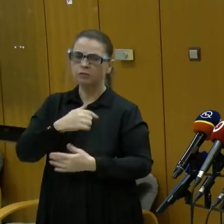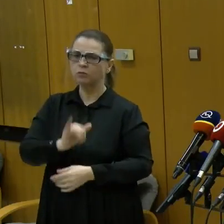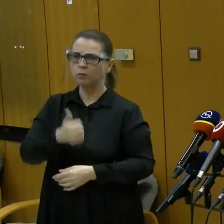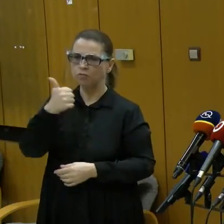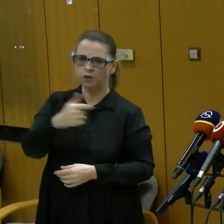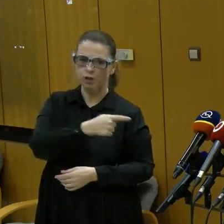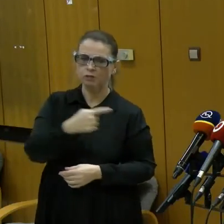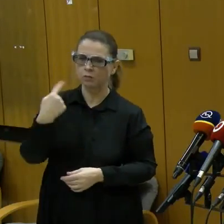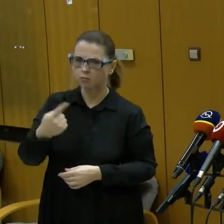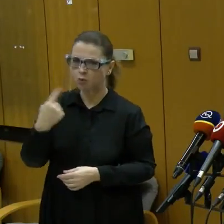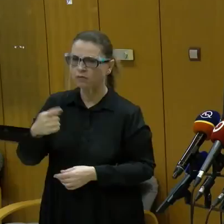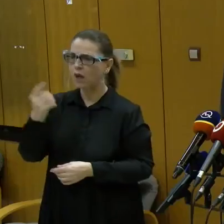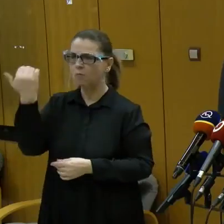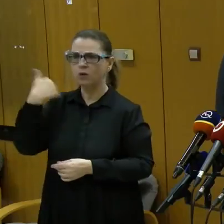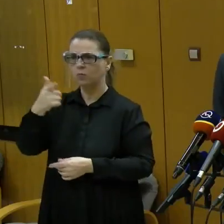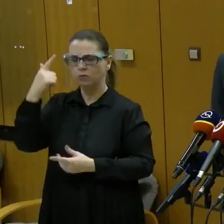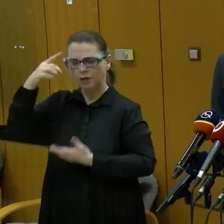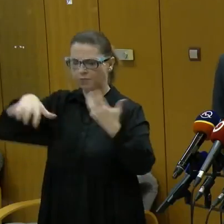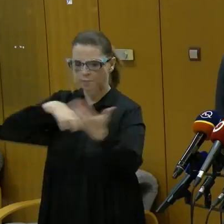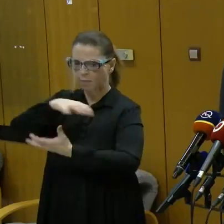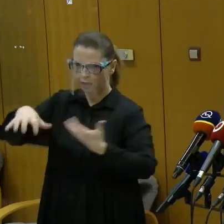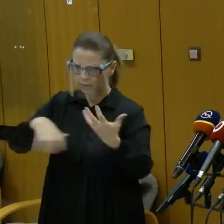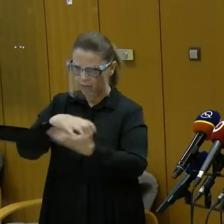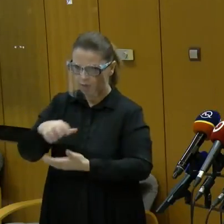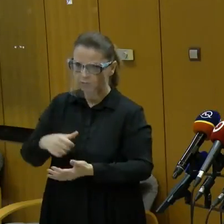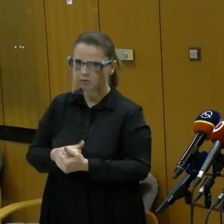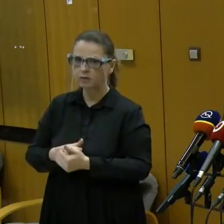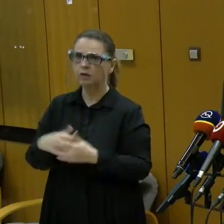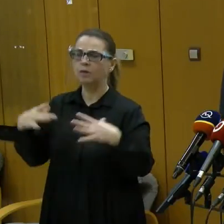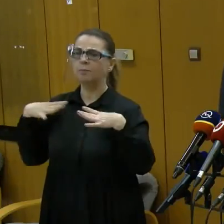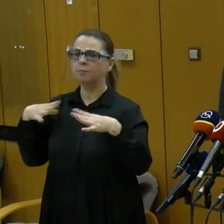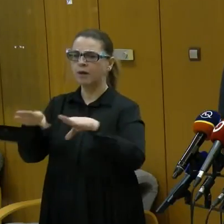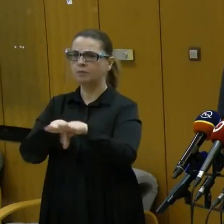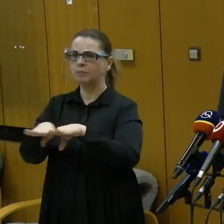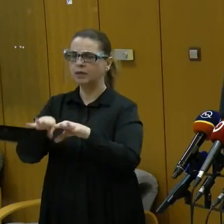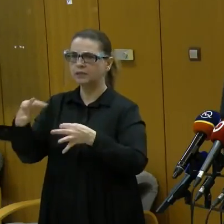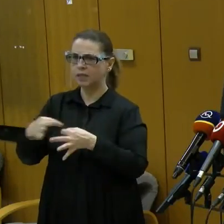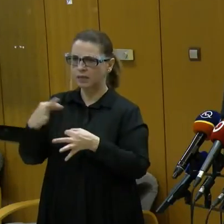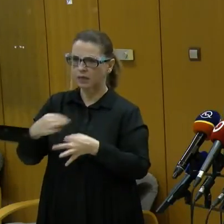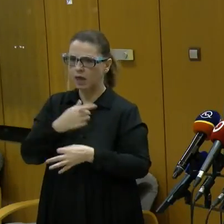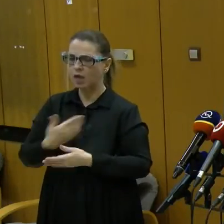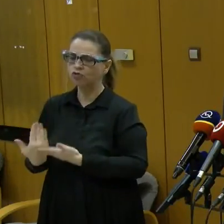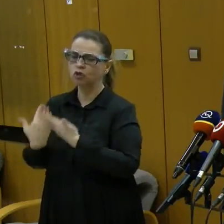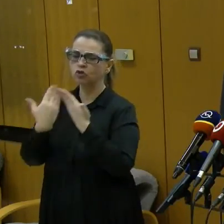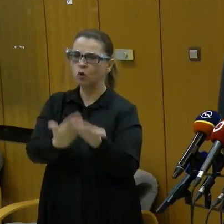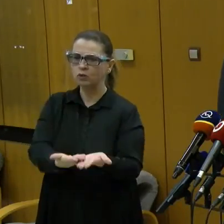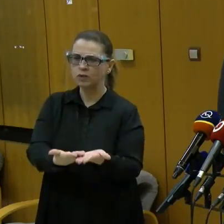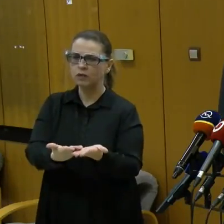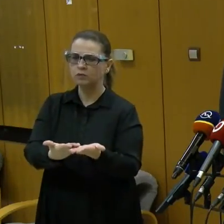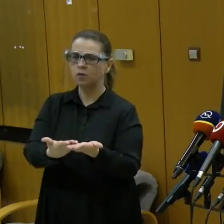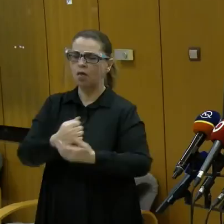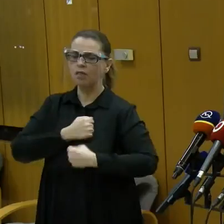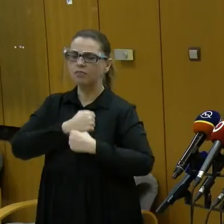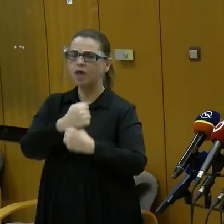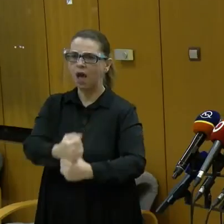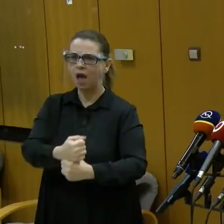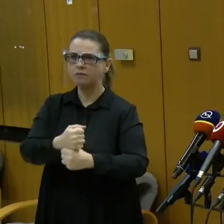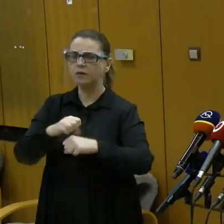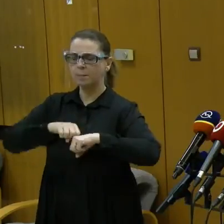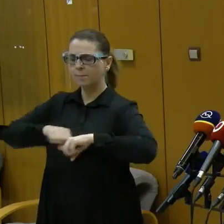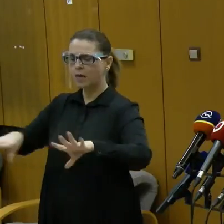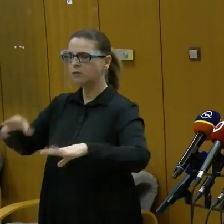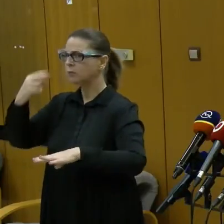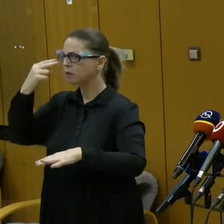aby ľudia v tom nemali hokej. Pán minister Krajčí doniesol na prokovanie vlády návrh pandemickej